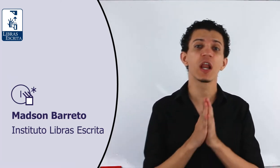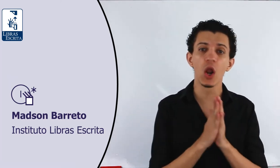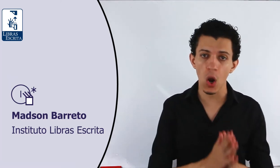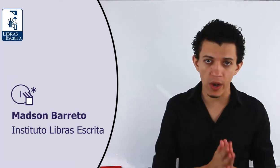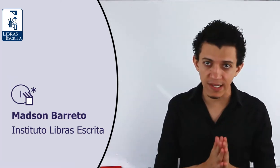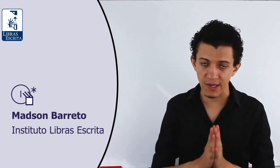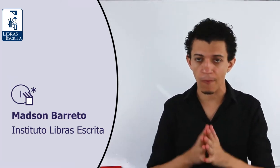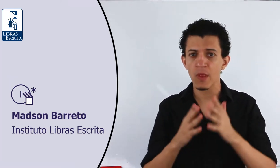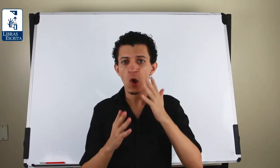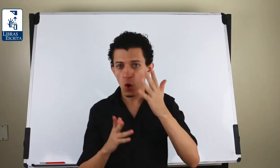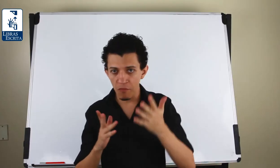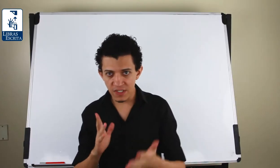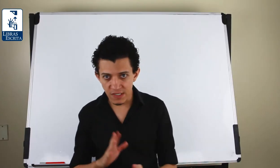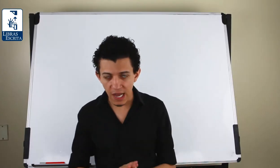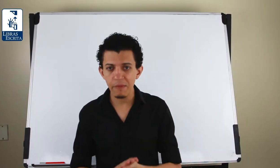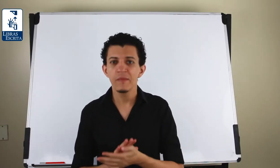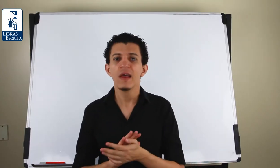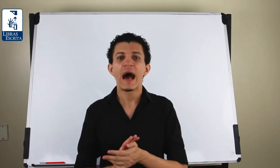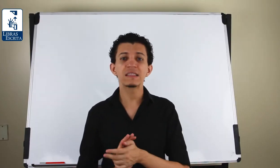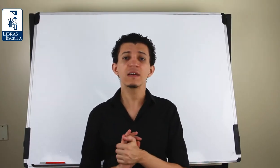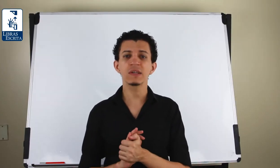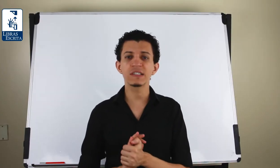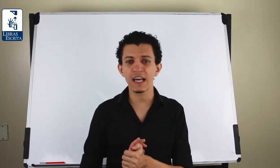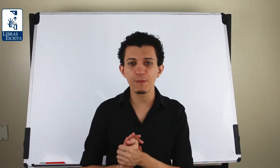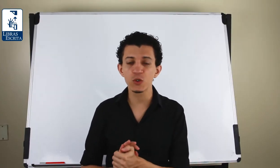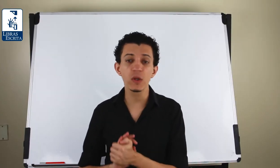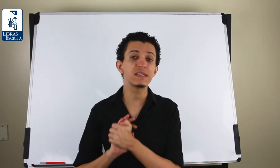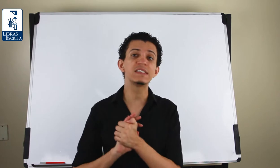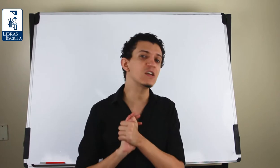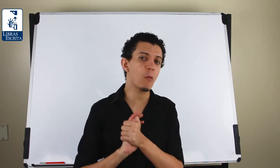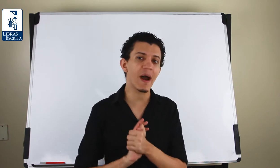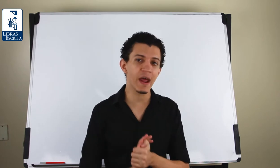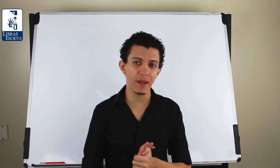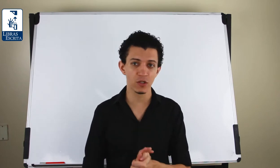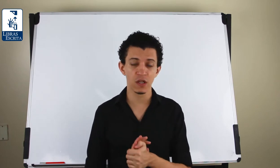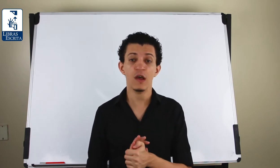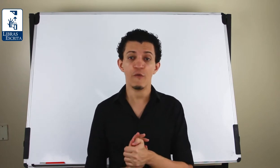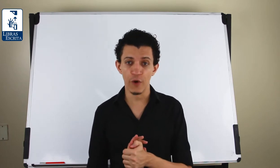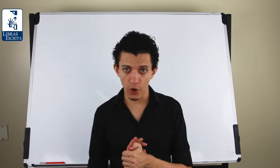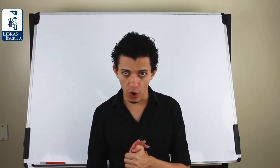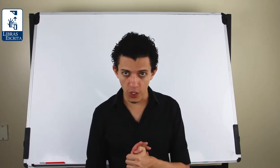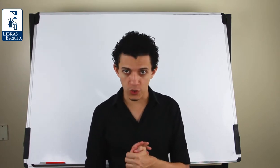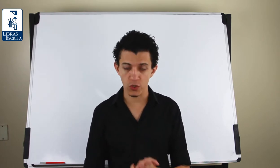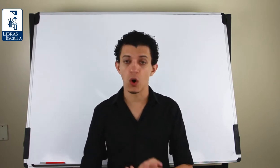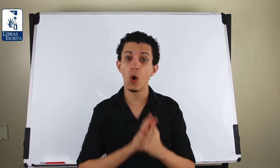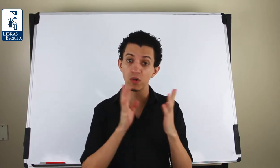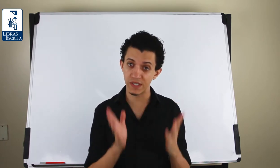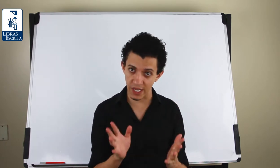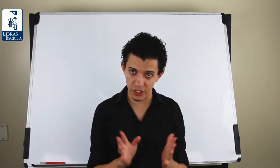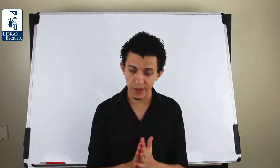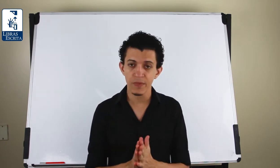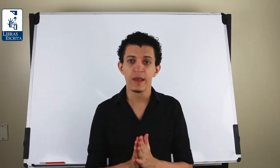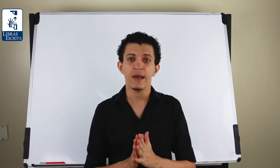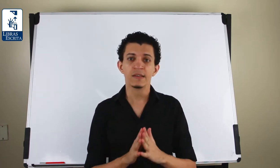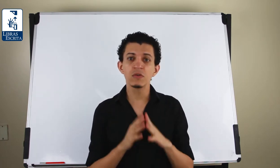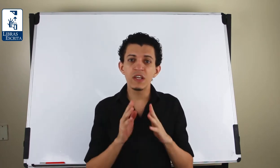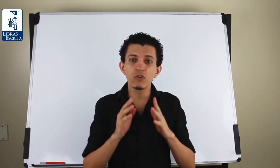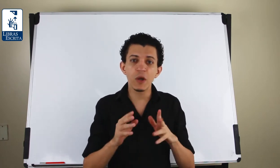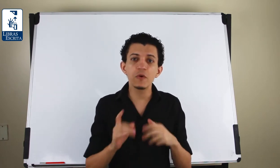locação. Como você sabe, as línguas de sinais possuem cinco parâmetros fonológicos, ou seja, são cinco tipos